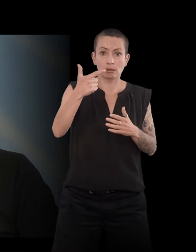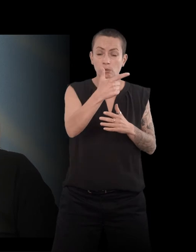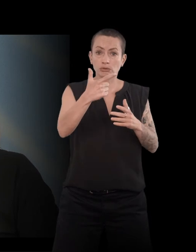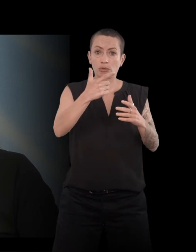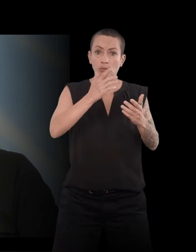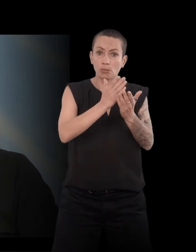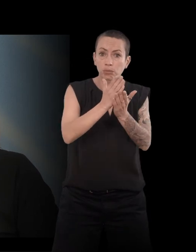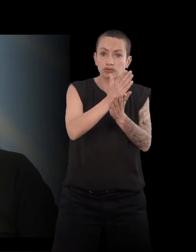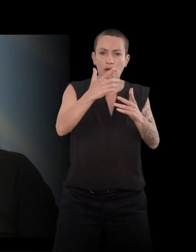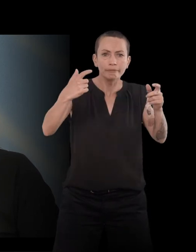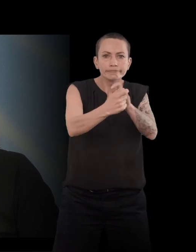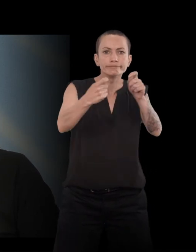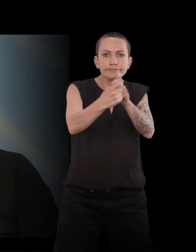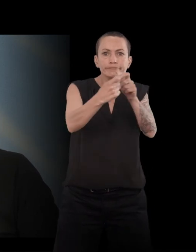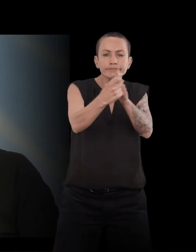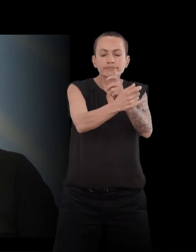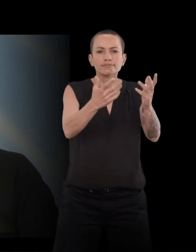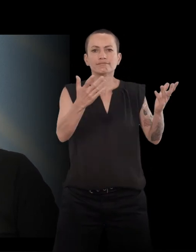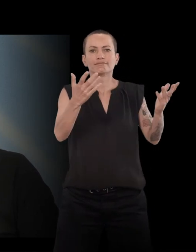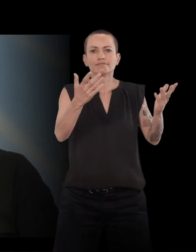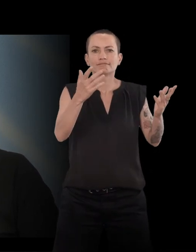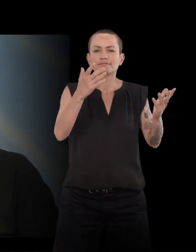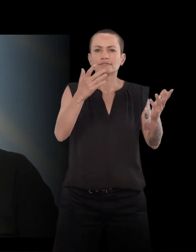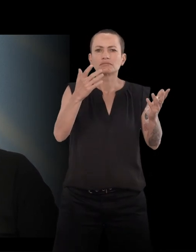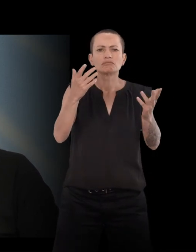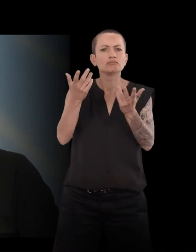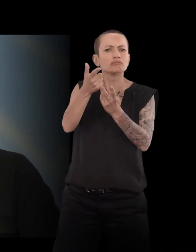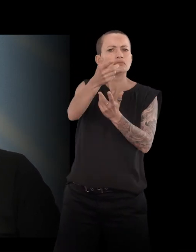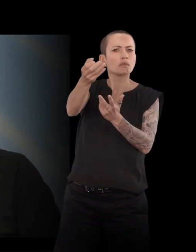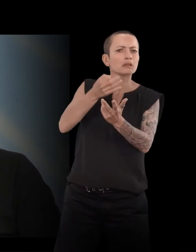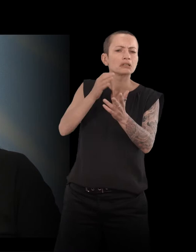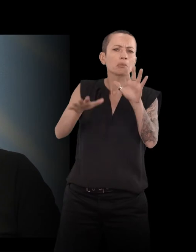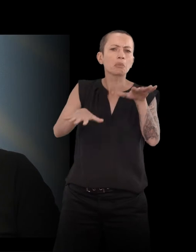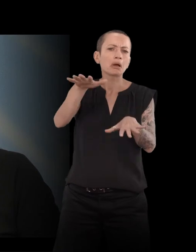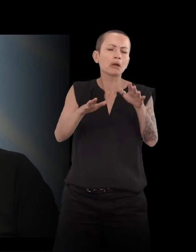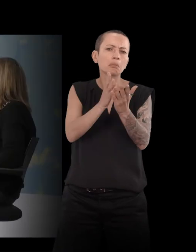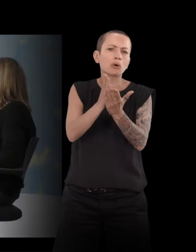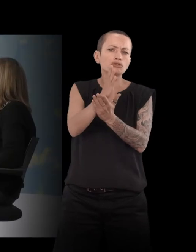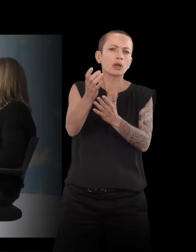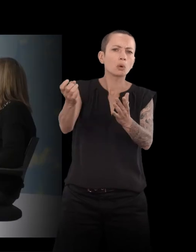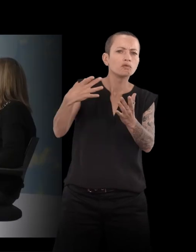Parce que vous parlez d'une cinquantaine de projets refusés, abandonnés, etc. Mais que finalement, vous pourriez faire une série sur ces projets-là.